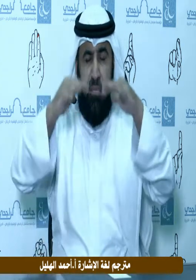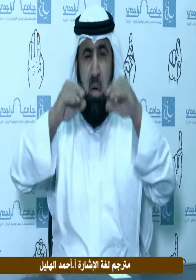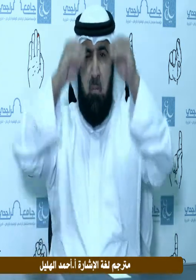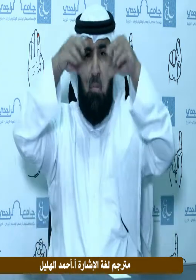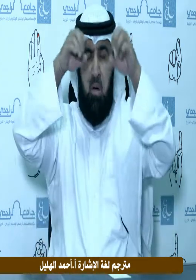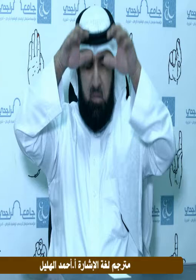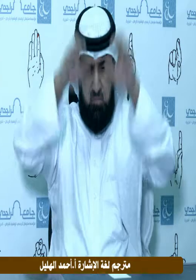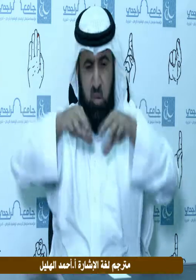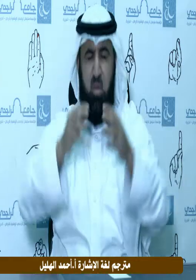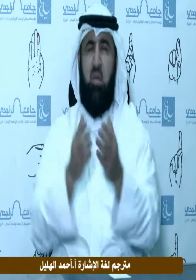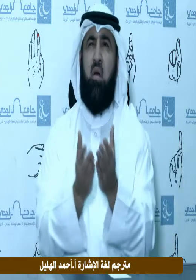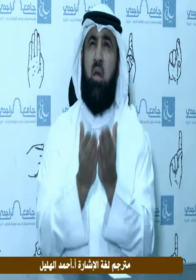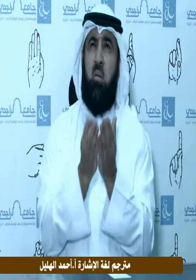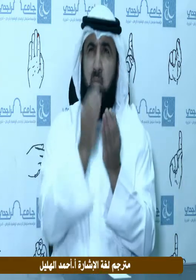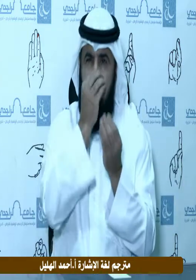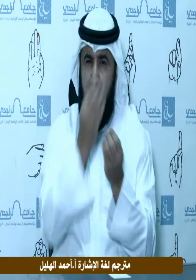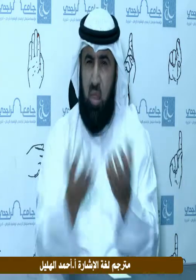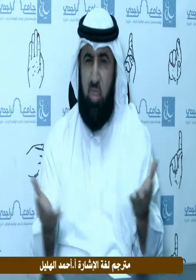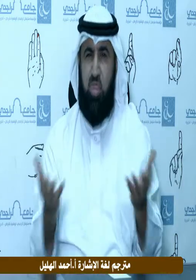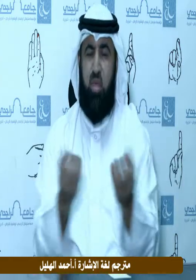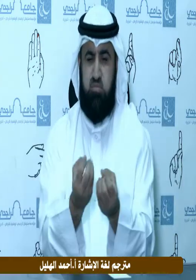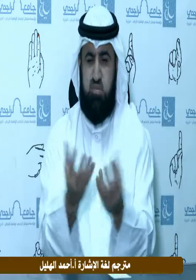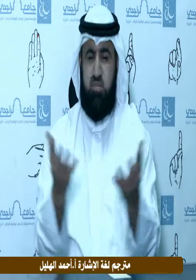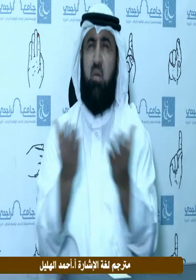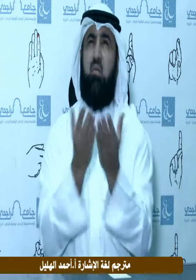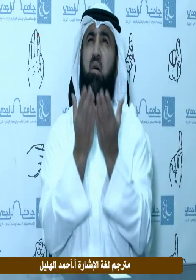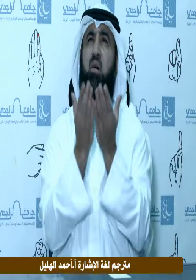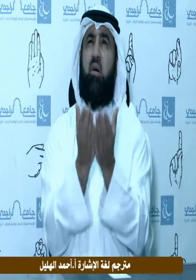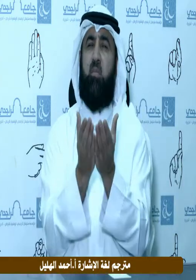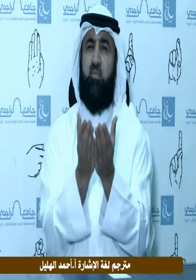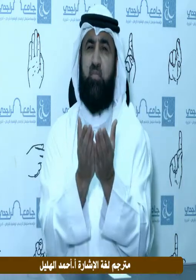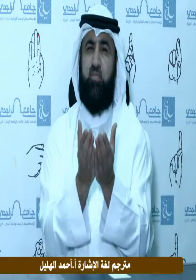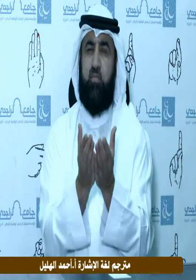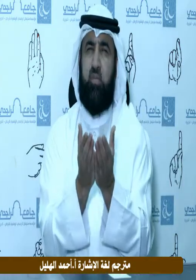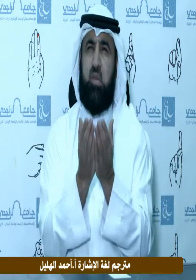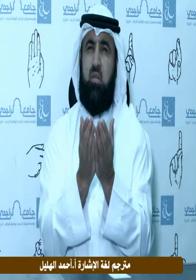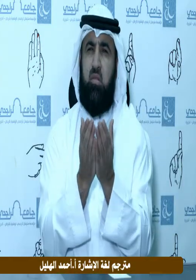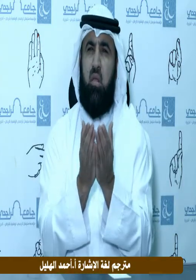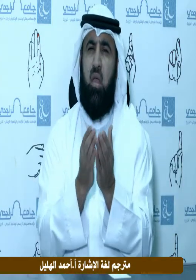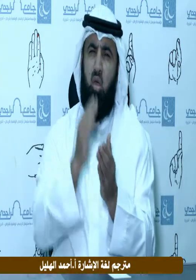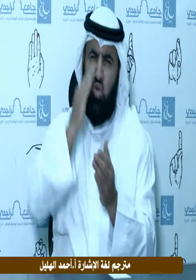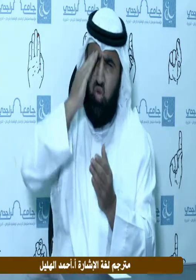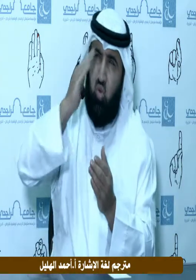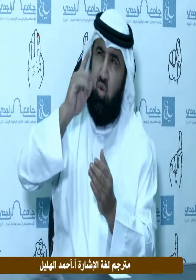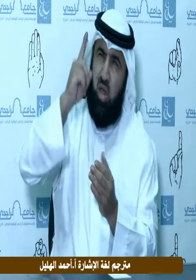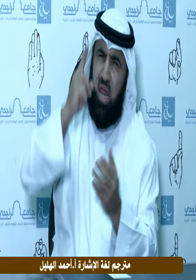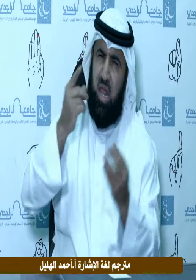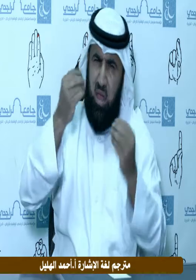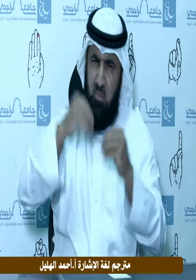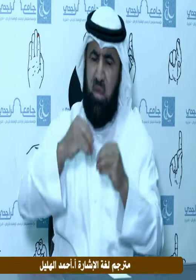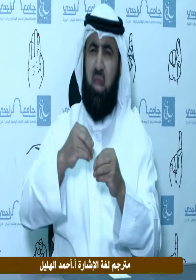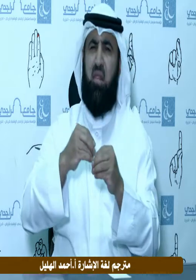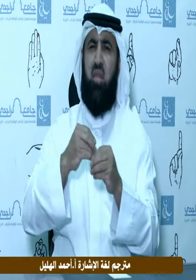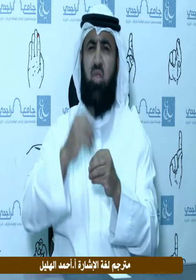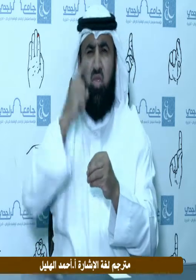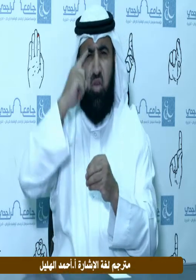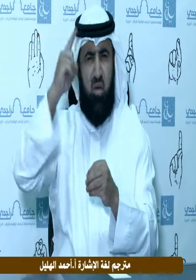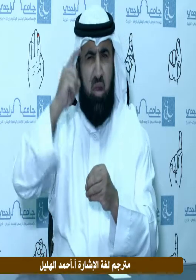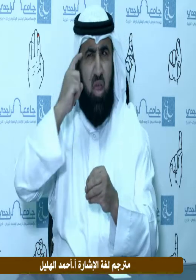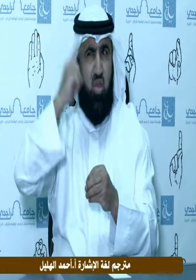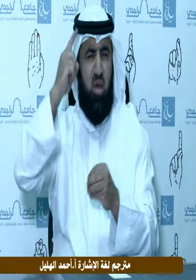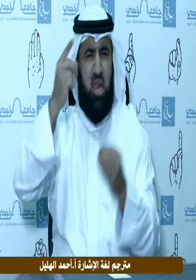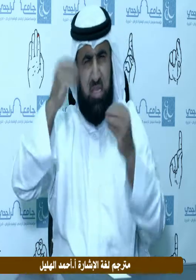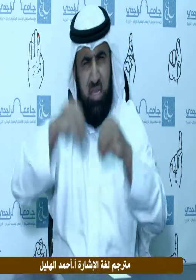السماء واخرج لنا من بركات الارض واجعلنا لك شاكرين ذاكرين مثنين